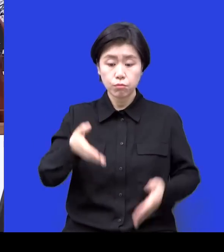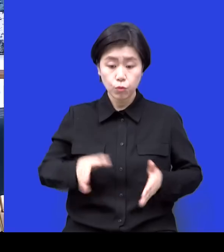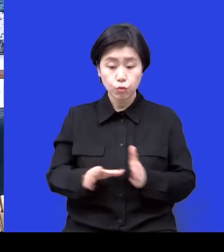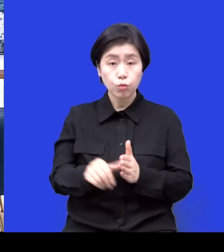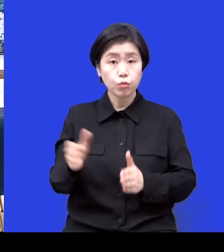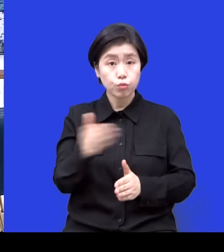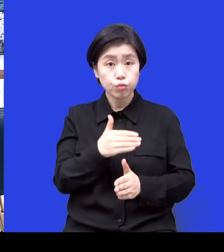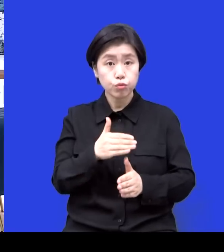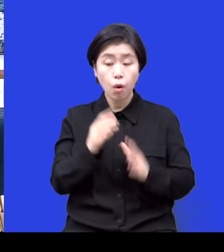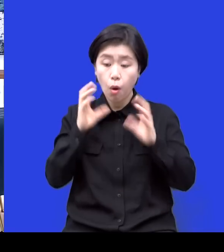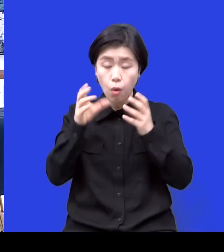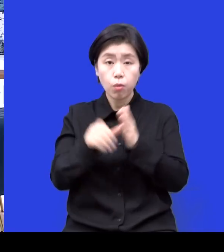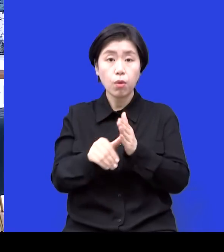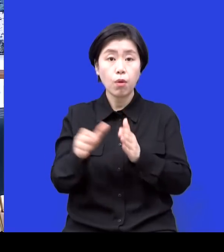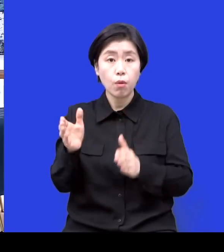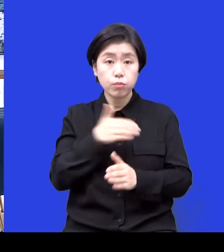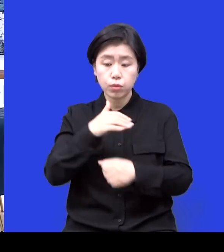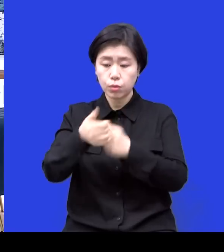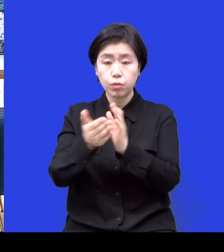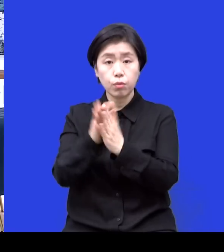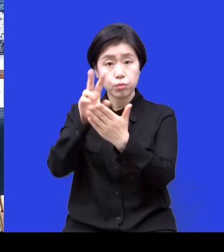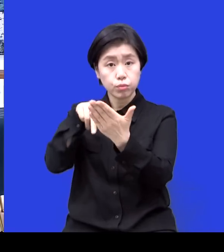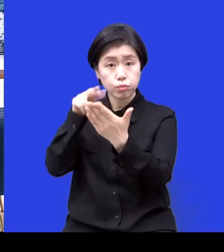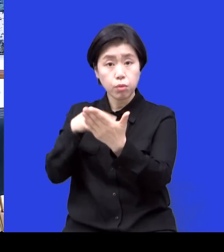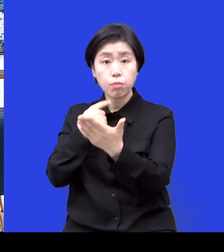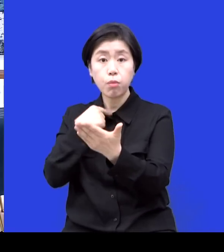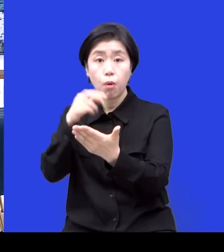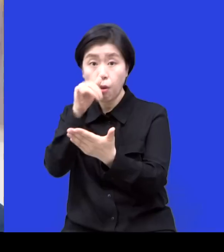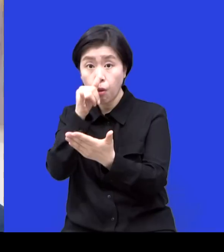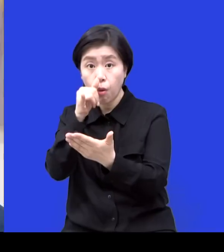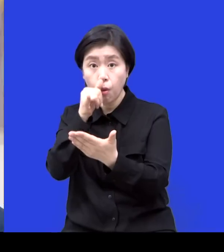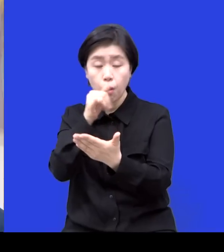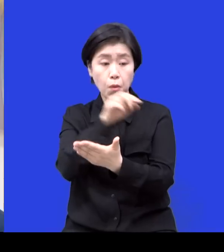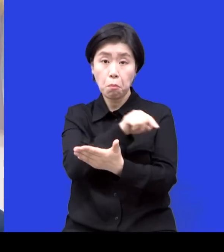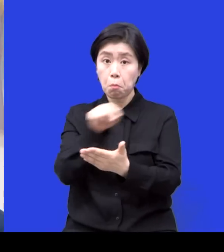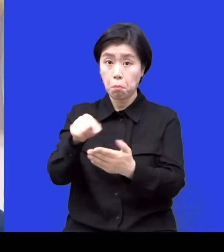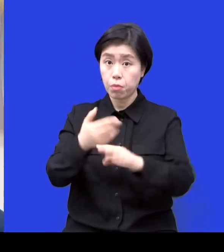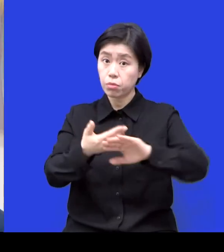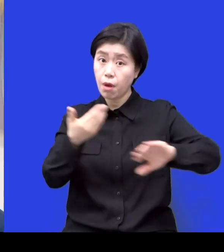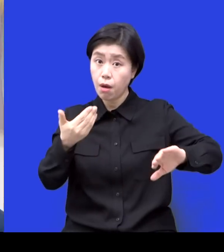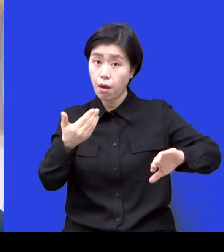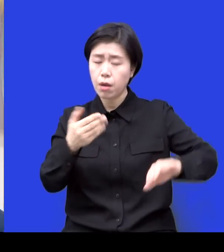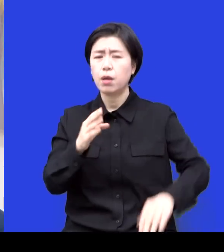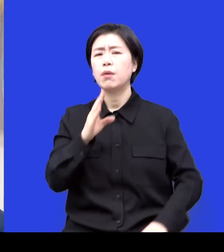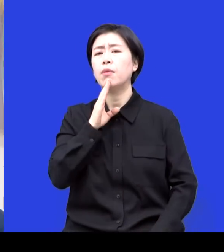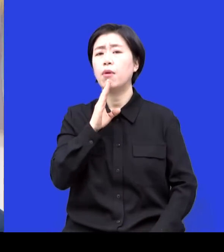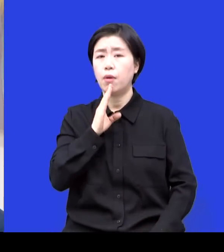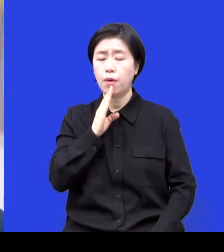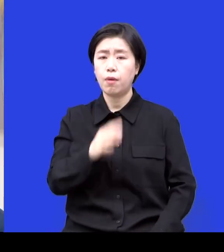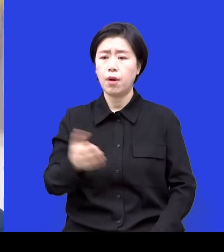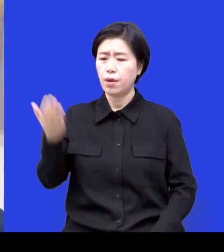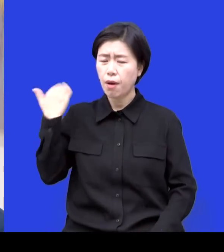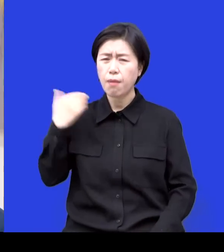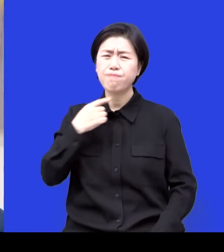그때랑 다르던가요 혹시? 뭐 어떻게 다르죠 읽기도 하고 찬양도 있고 너무 많잖아요 요한복음을 관련돼서는